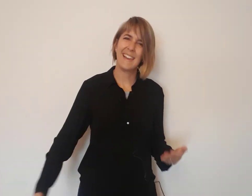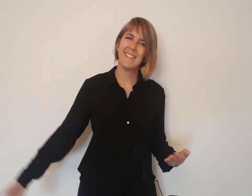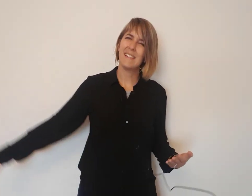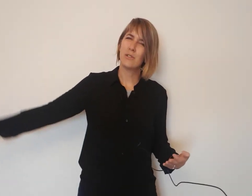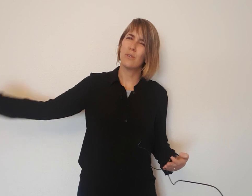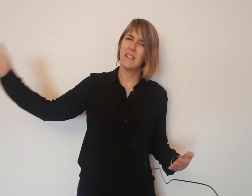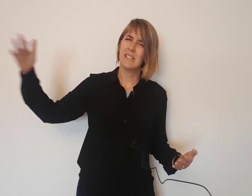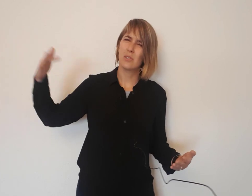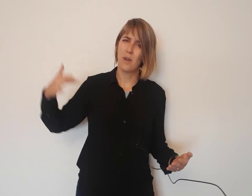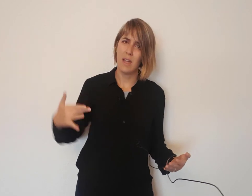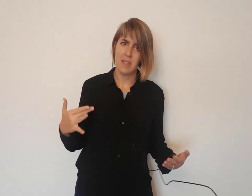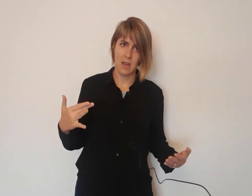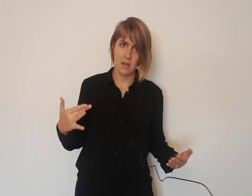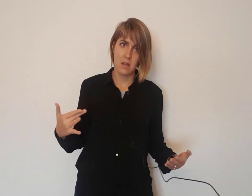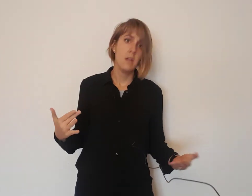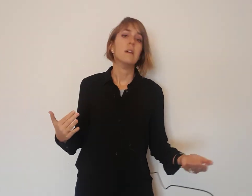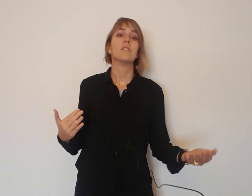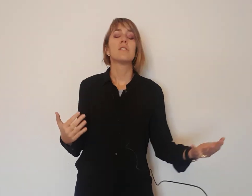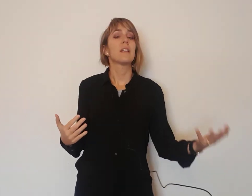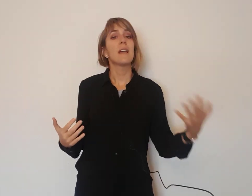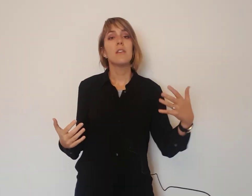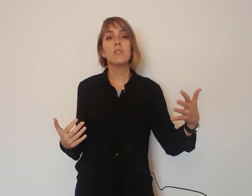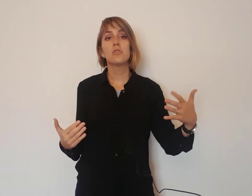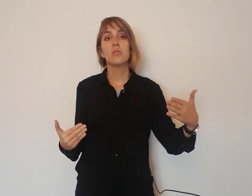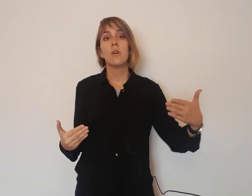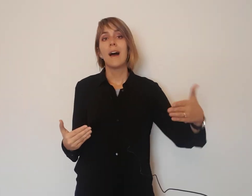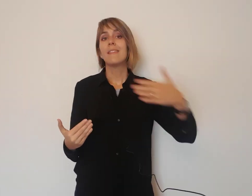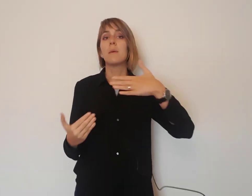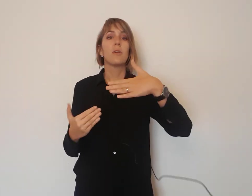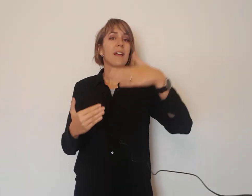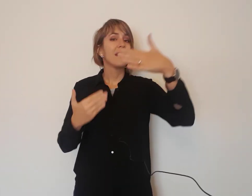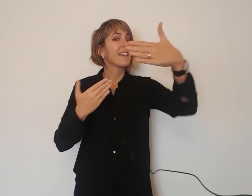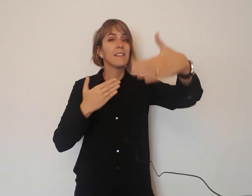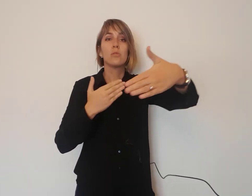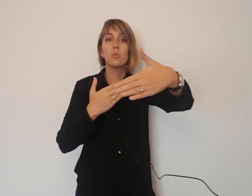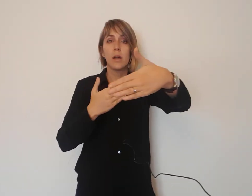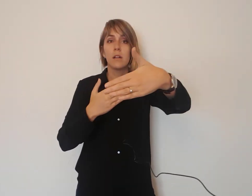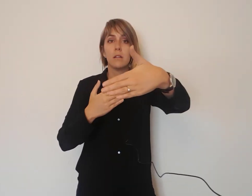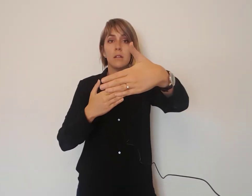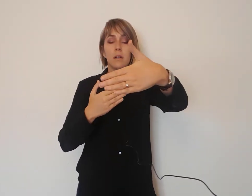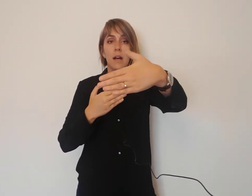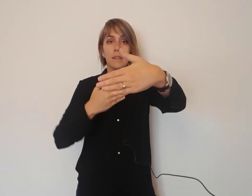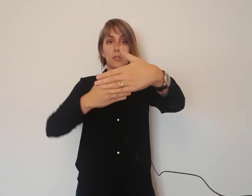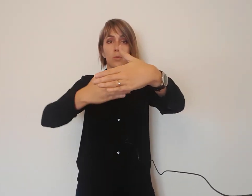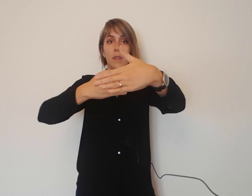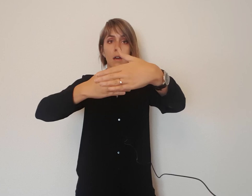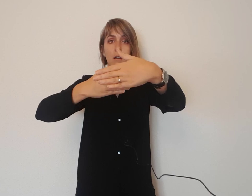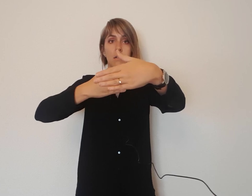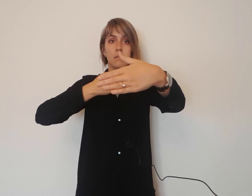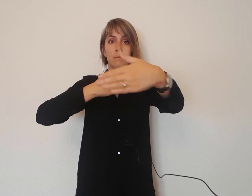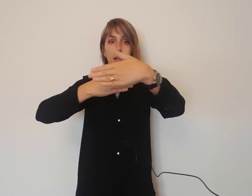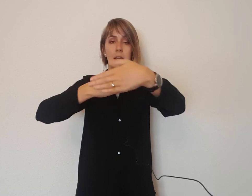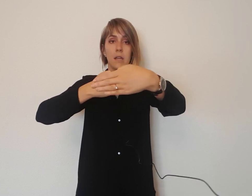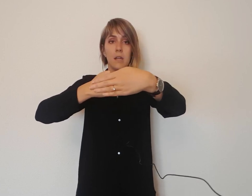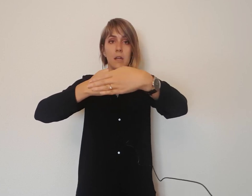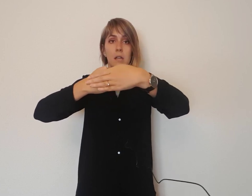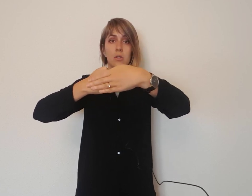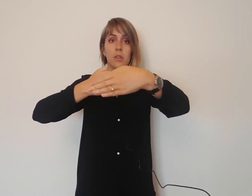que le han dicho eso a ella? Entonces ellos anteponían la arquitectura ante su vida, ¿vale? Entonces